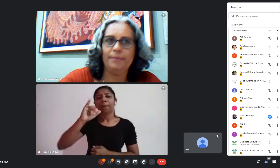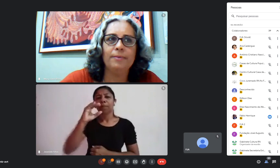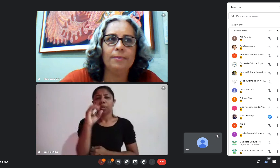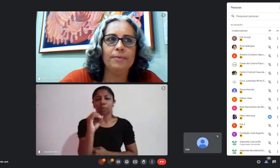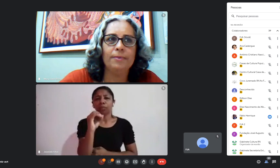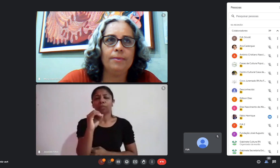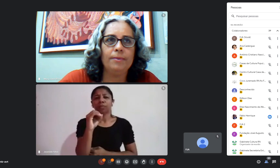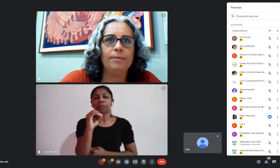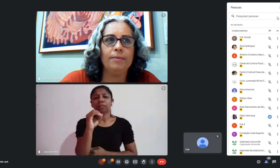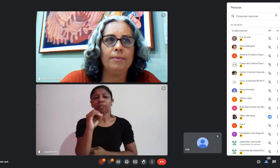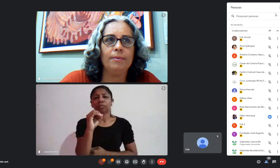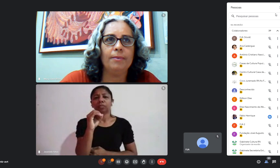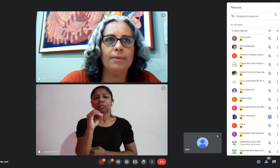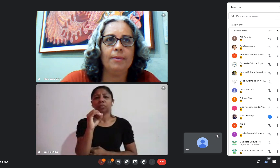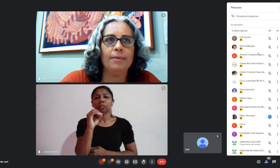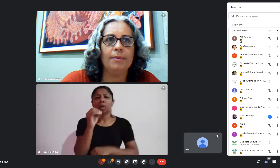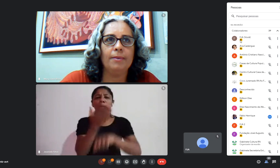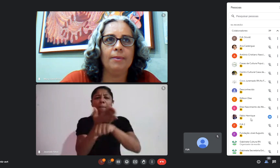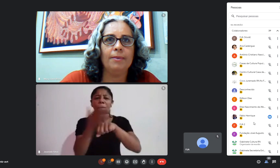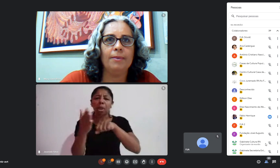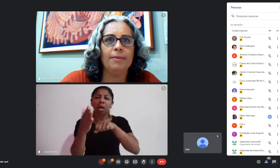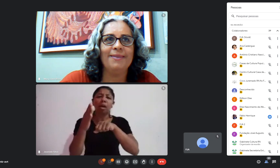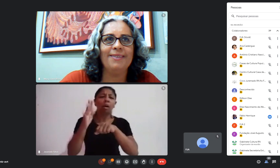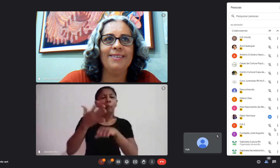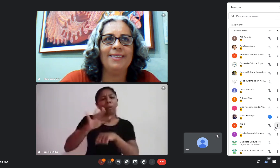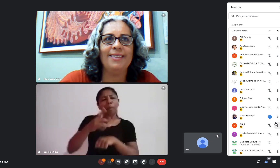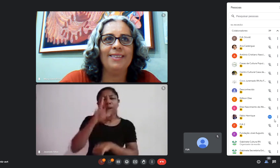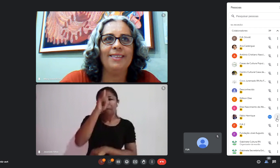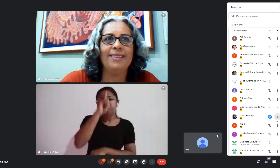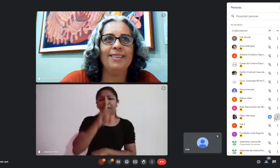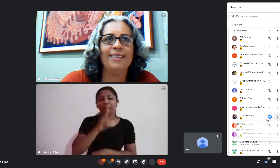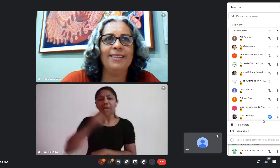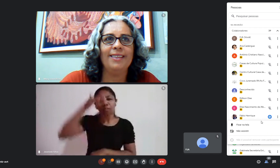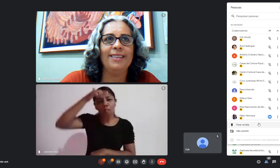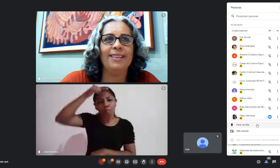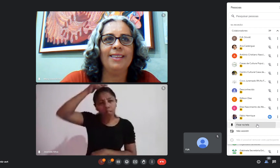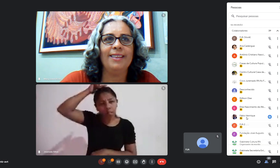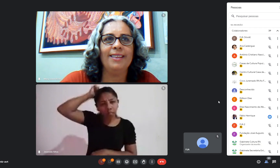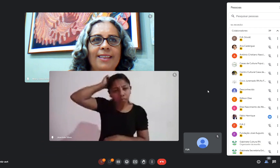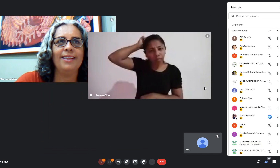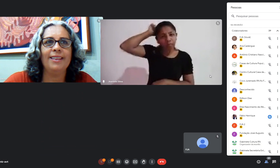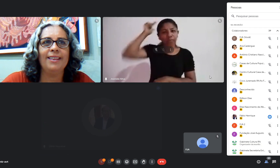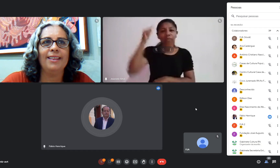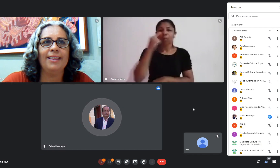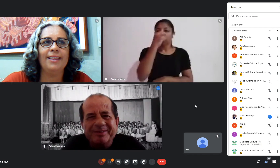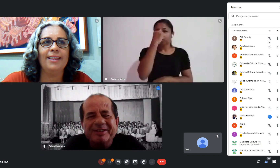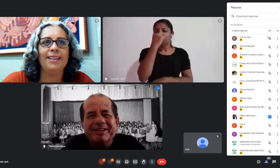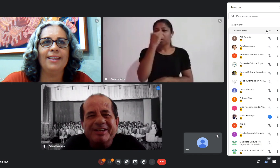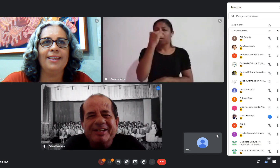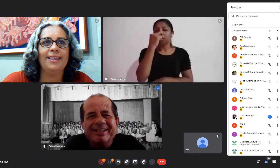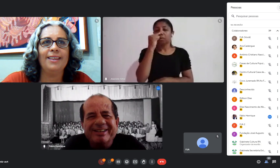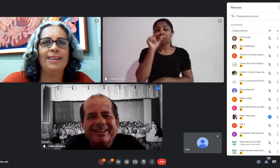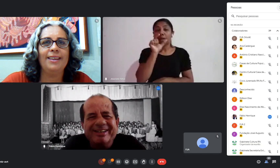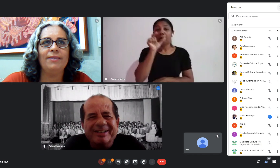branco meio amarelado, careca, o nariz um pouco avantajado,